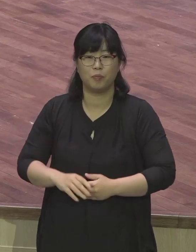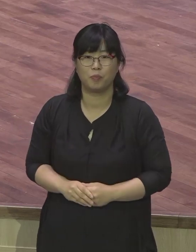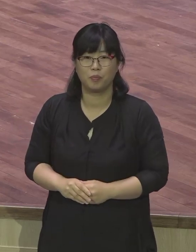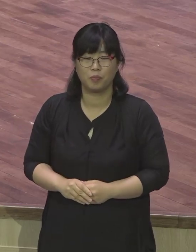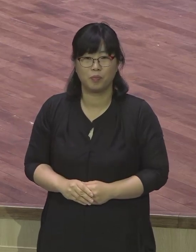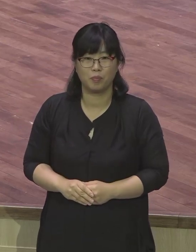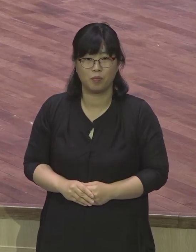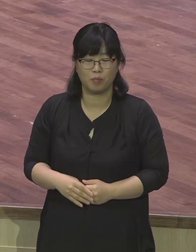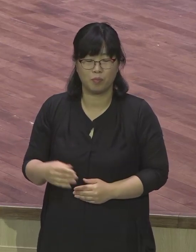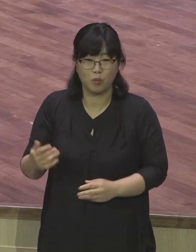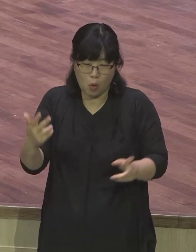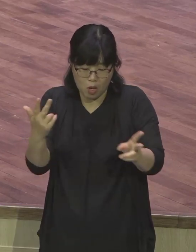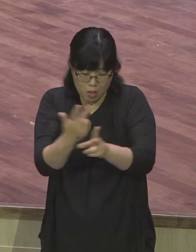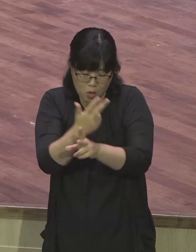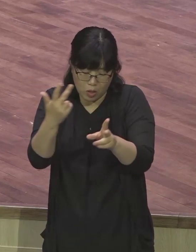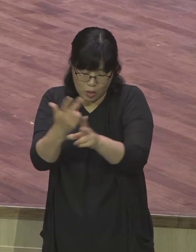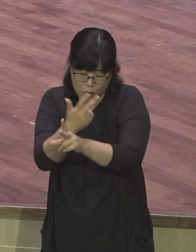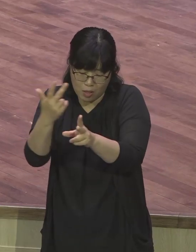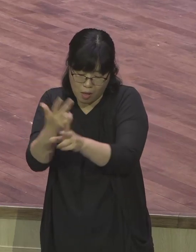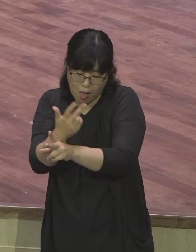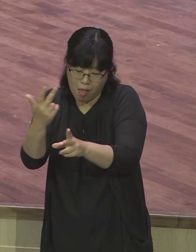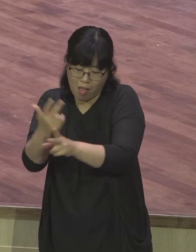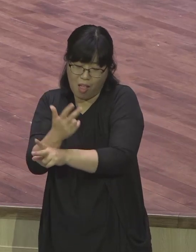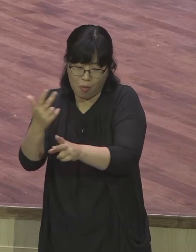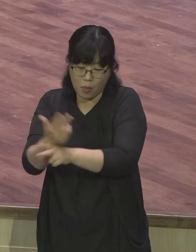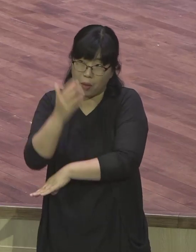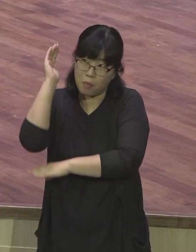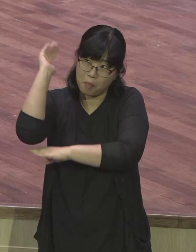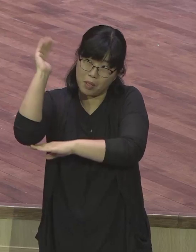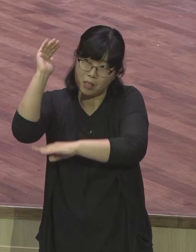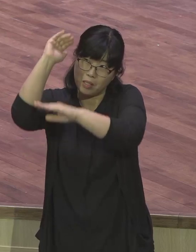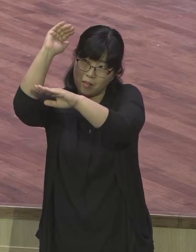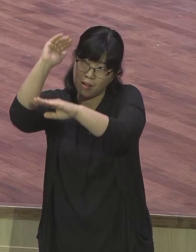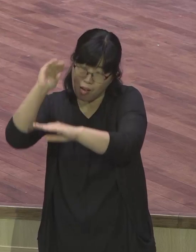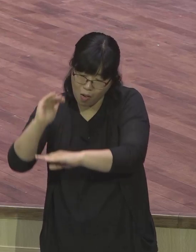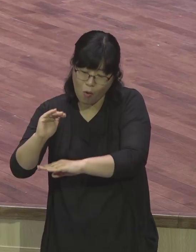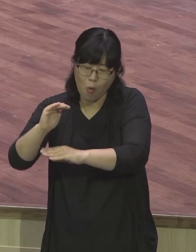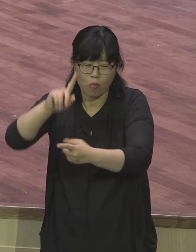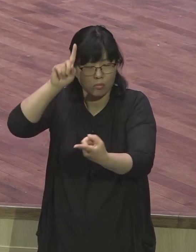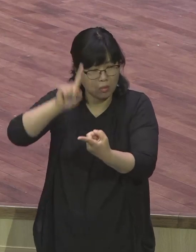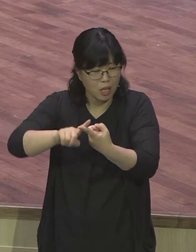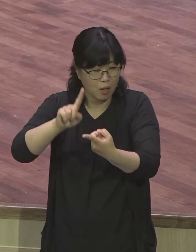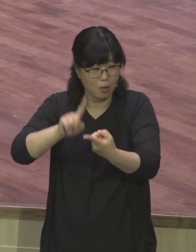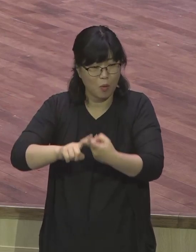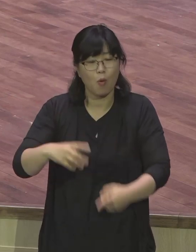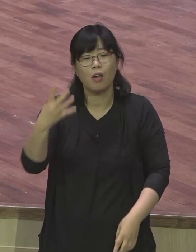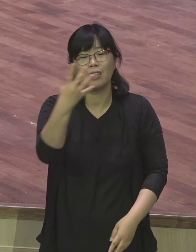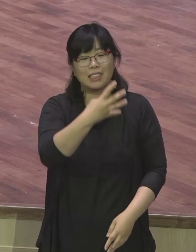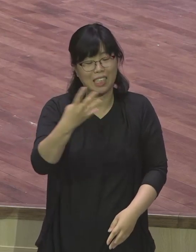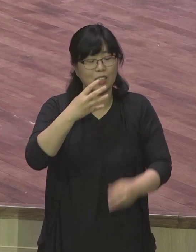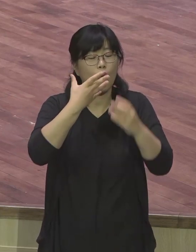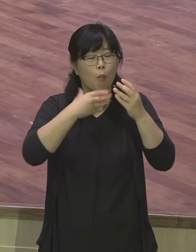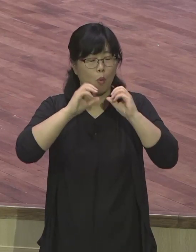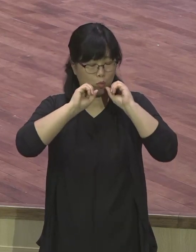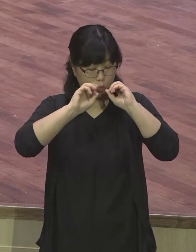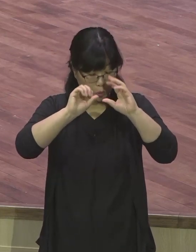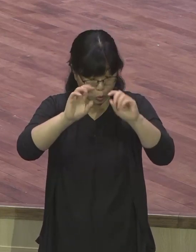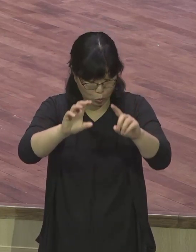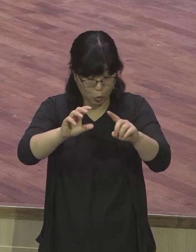우리의 현장 속에 4천말씀 운동과 2, 3, 7나라 보고마 라는 새틀이 갖추어지고 있는 것입니다